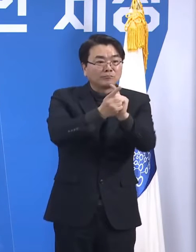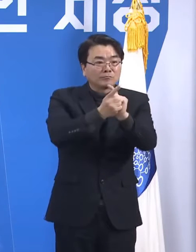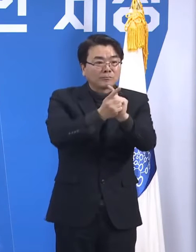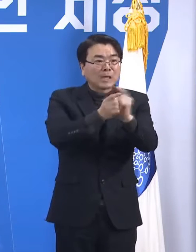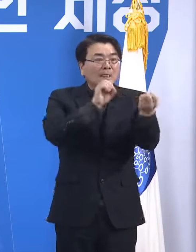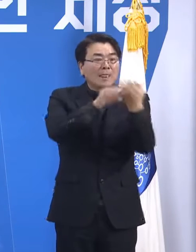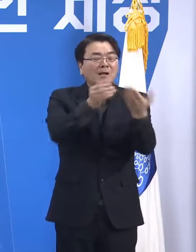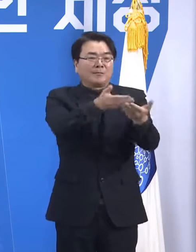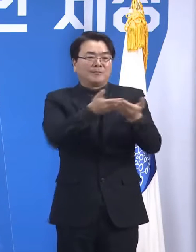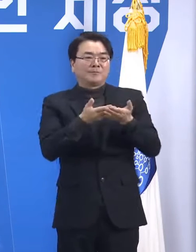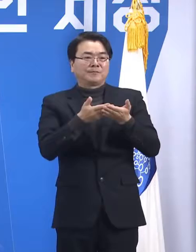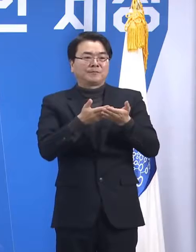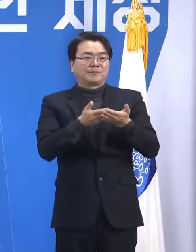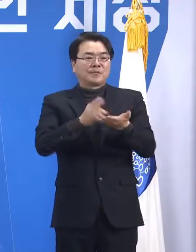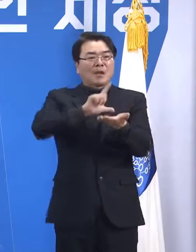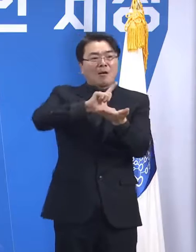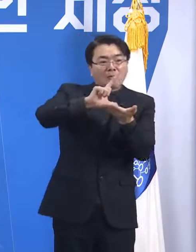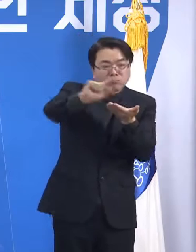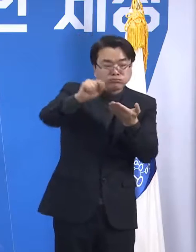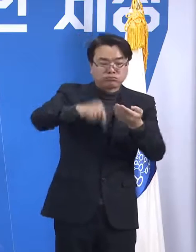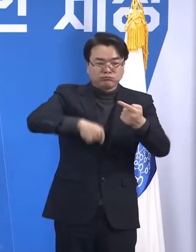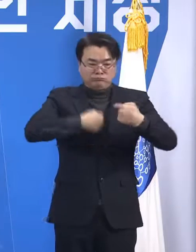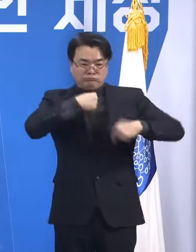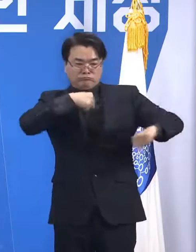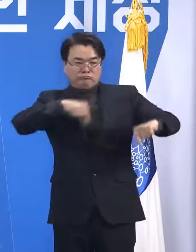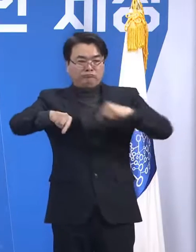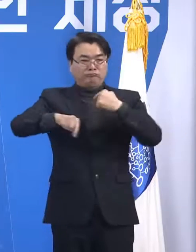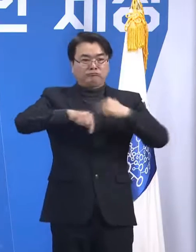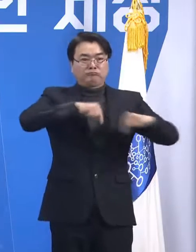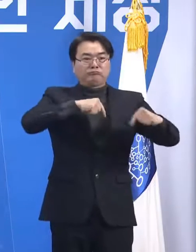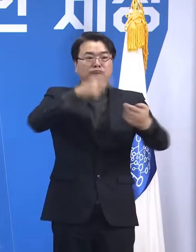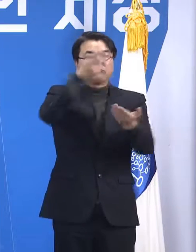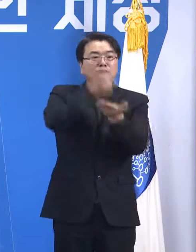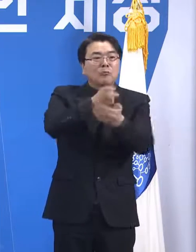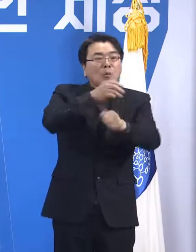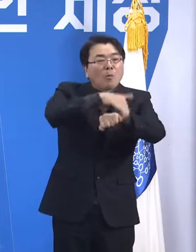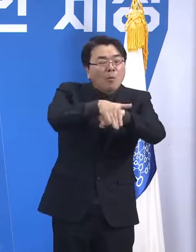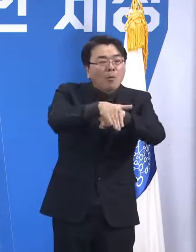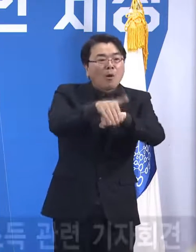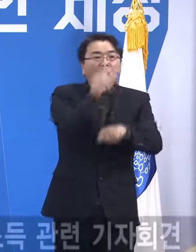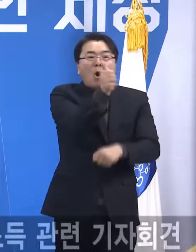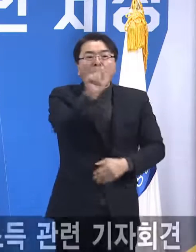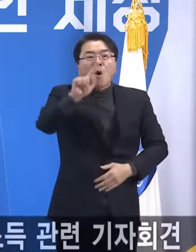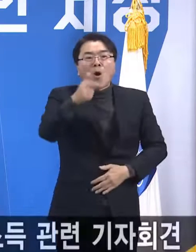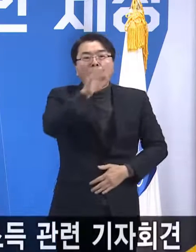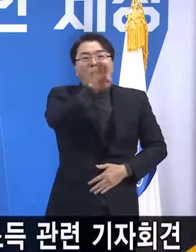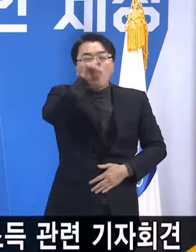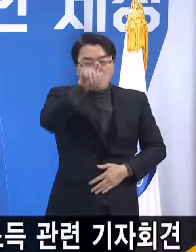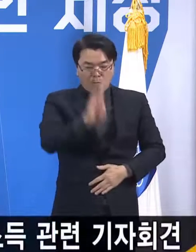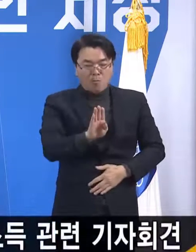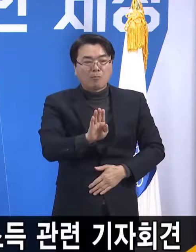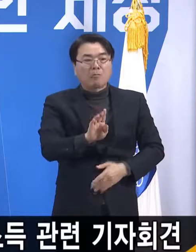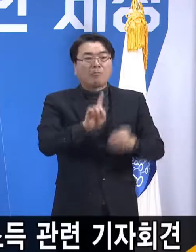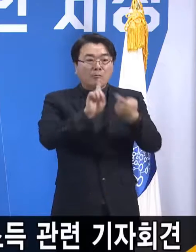지방자치는 기본적으로 헌법이 보정하는 제도이고 정부의 산하 기관들이 아니니 가급적